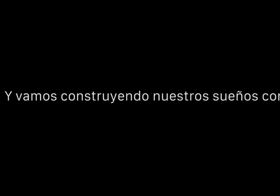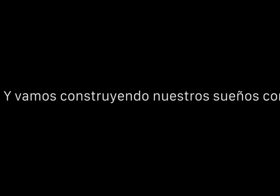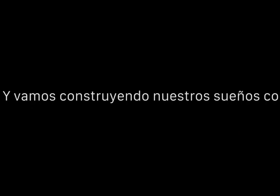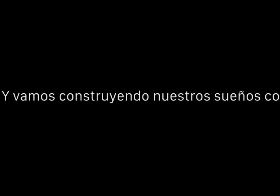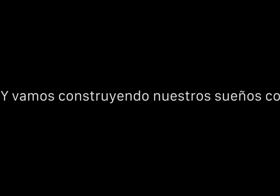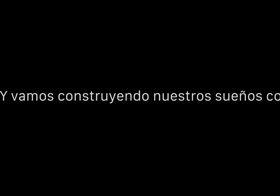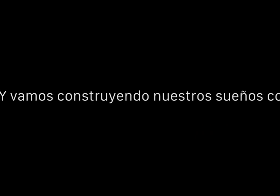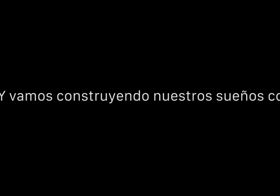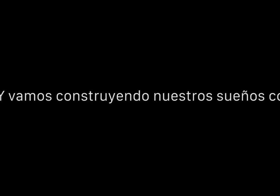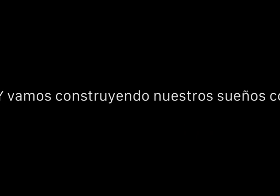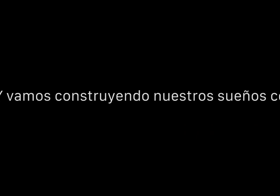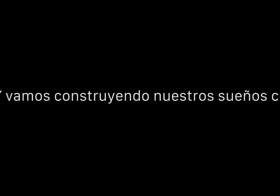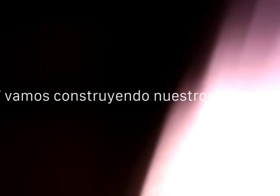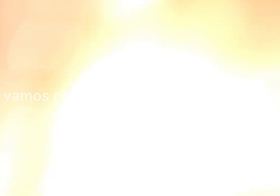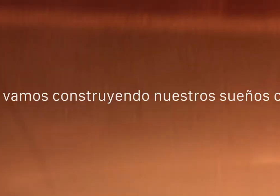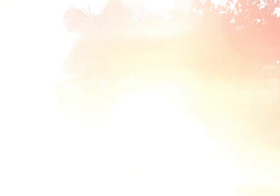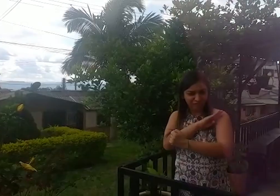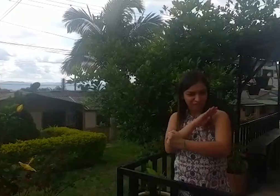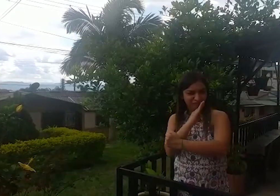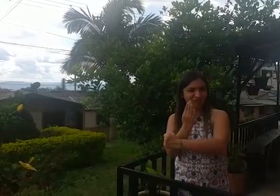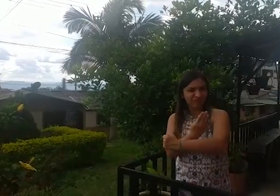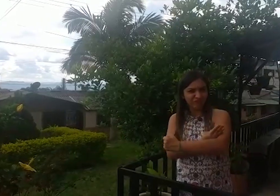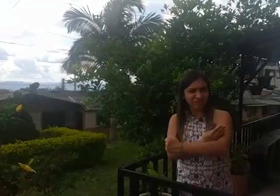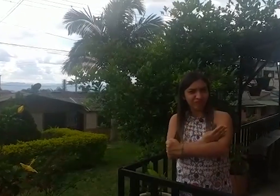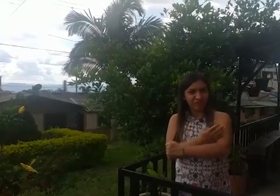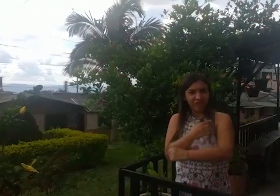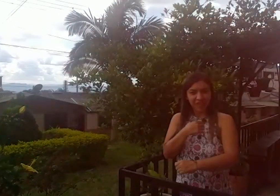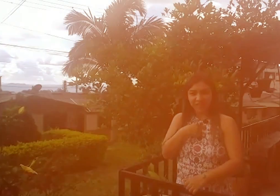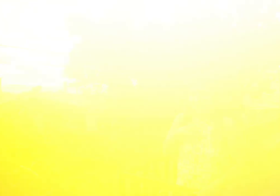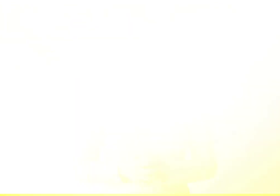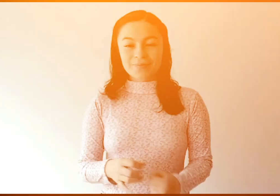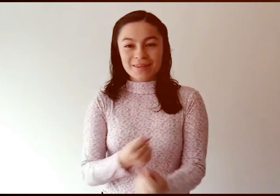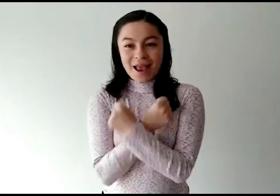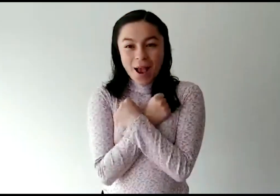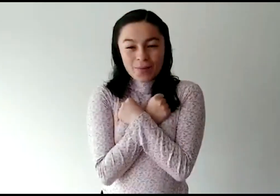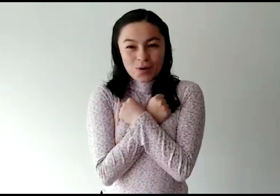construyendo nuestros sueños con Valentía Amor